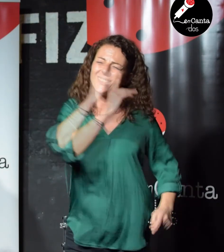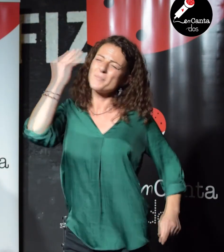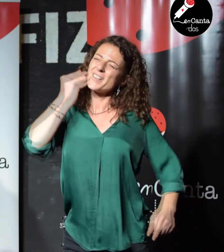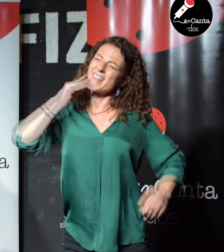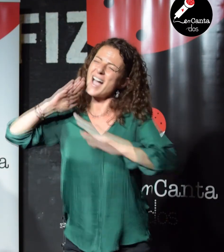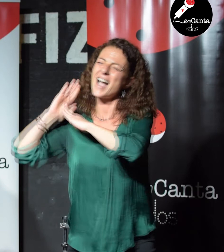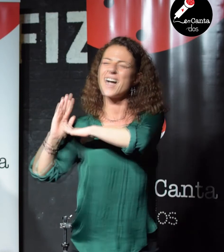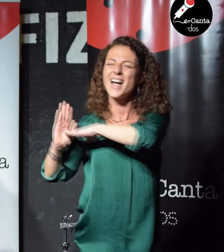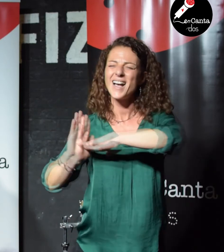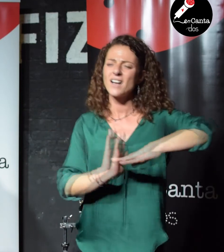piedad